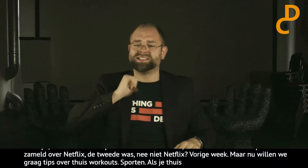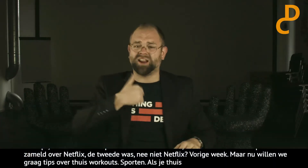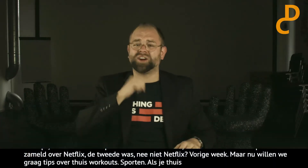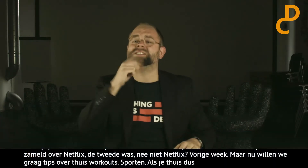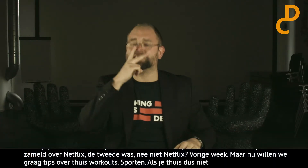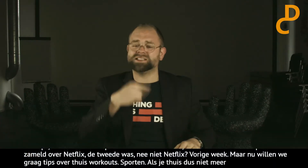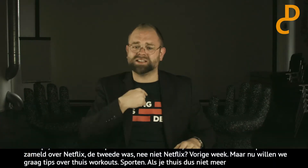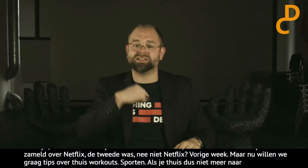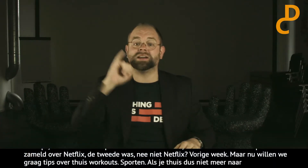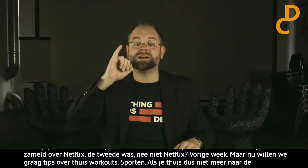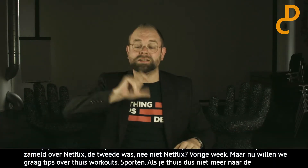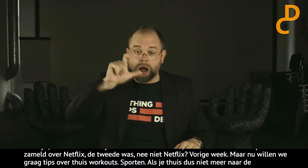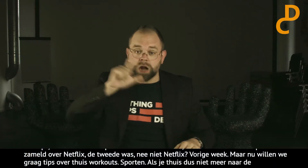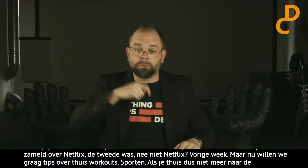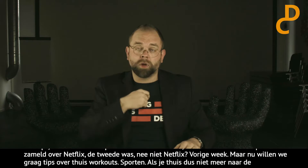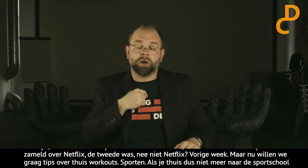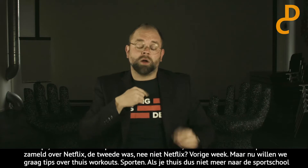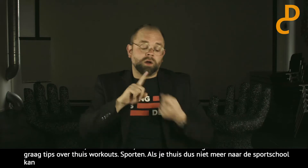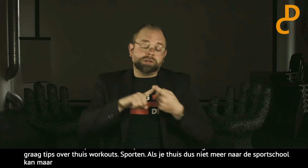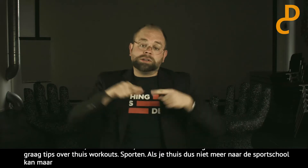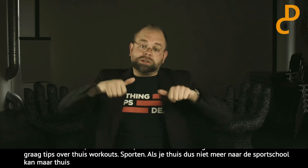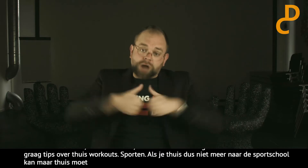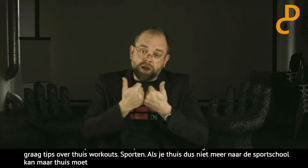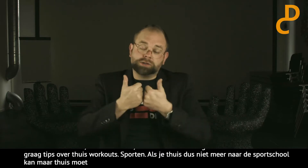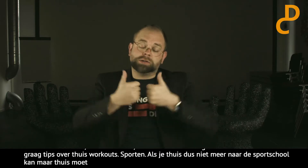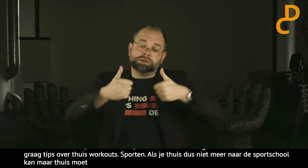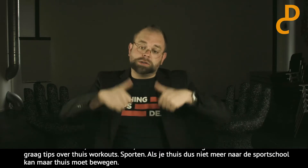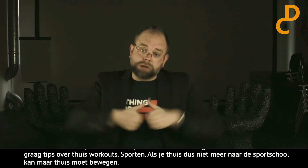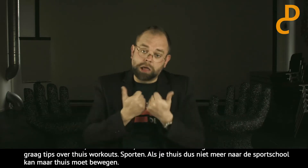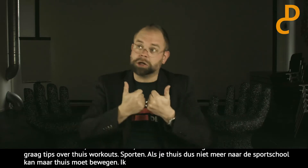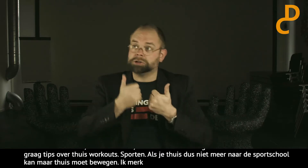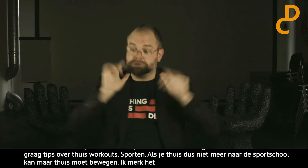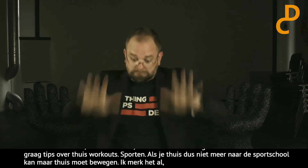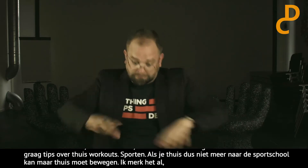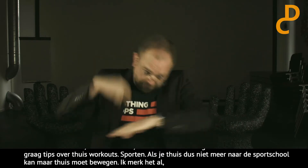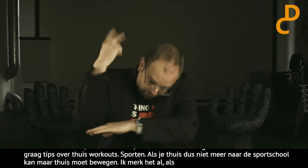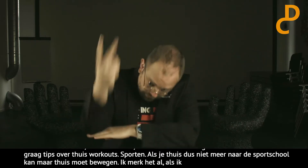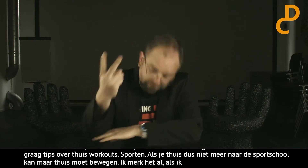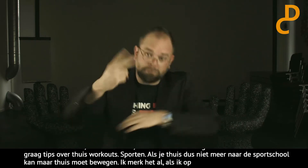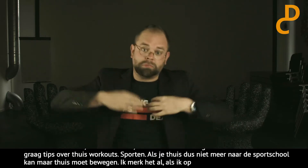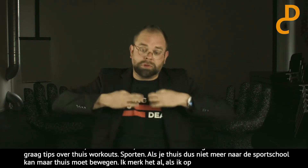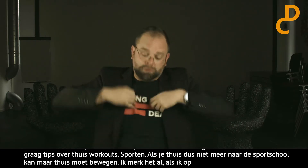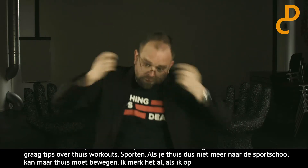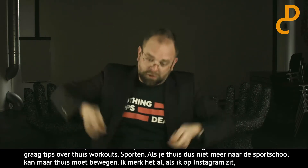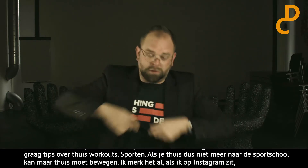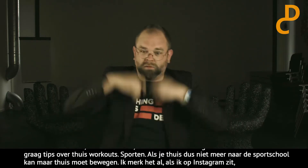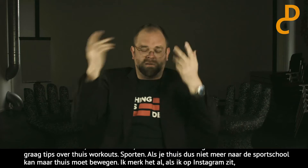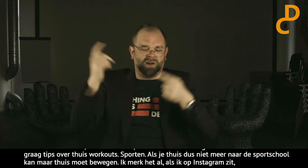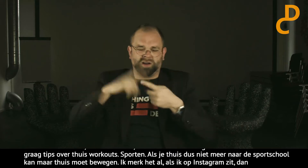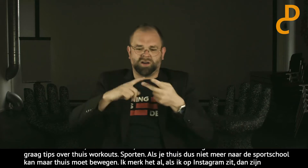gaan bewegen. Weet ik merk het bij mezelf ook al. Als ik op Instagram zit, dan zijn er al van die challenges om dit te gaan doen. Om, nou ja,